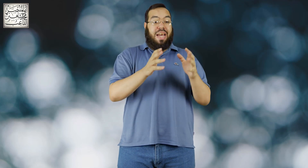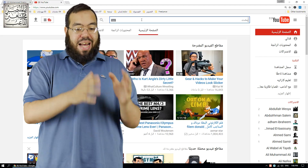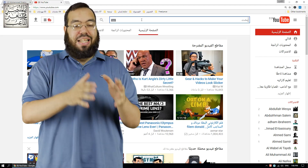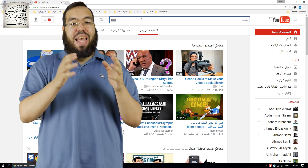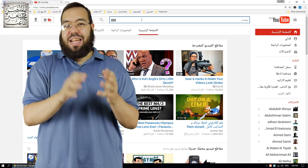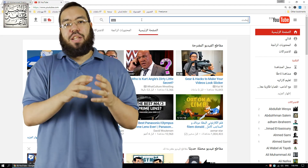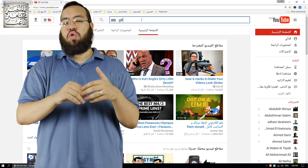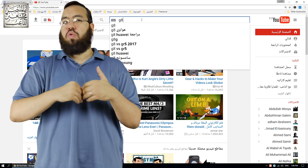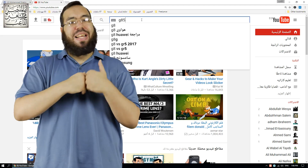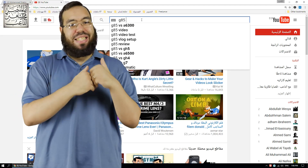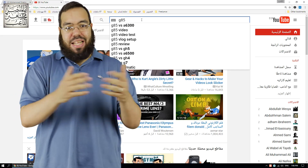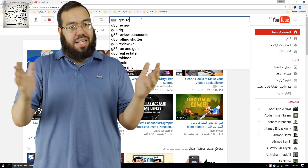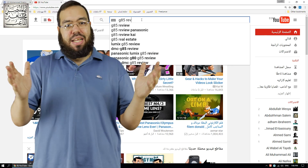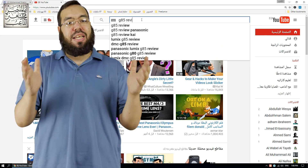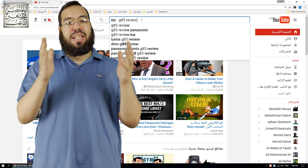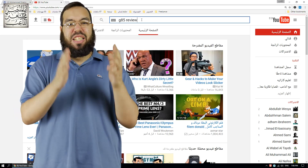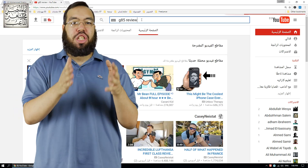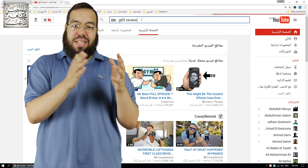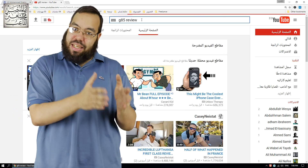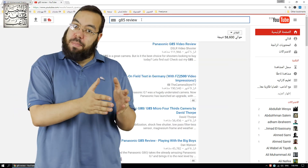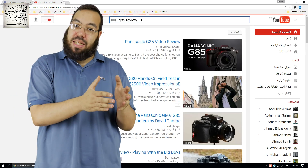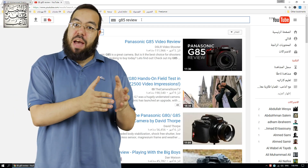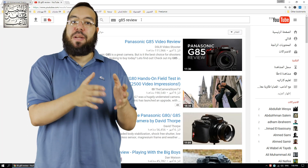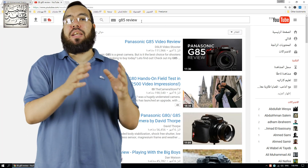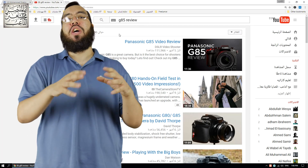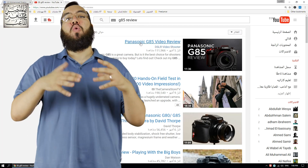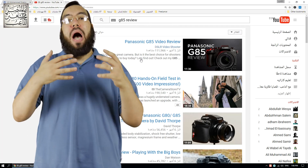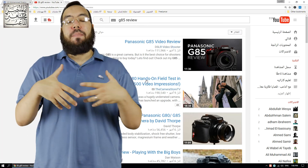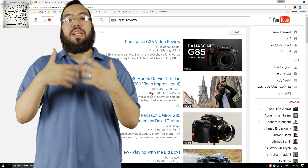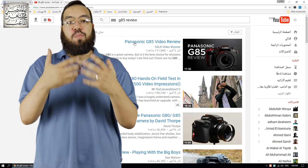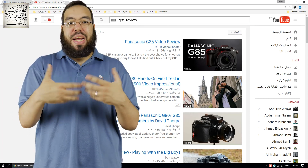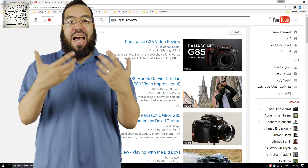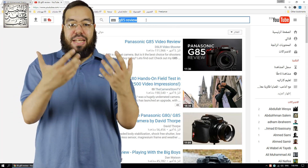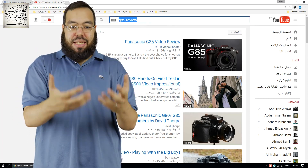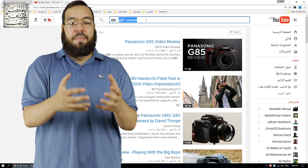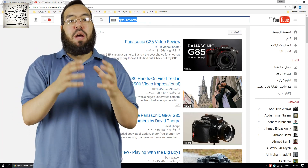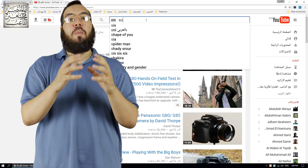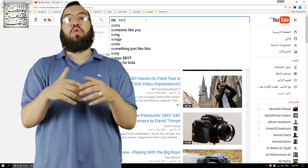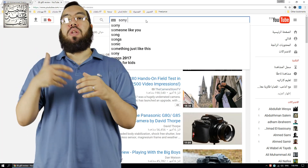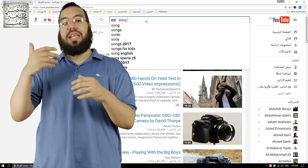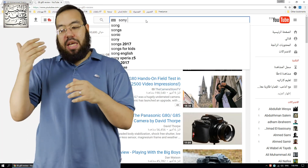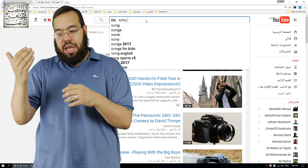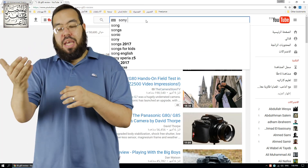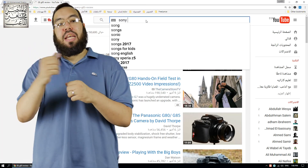هتلاقي على اليوتيوب ناس كتير جدا جدا اشترت الكاميرا دي قبلك وعملت مراجعة عن الكاميرا وبتقول لك ايه